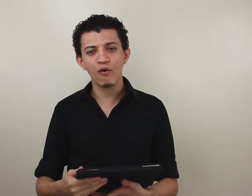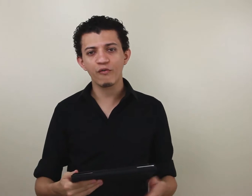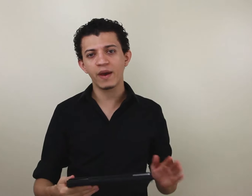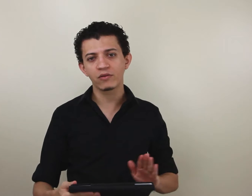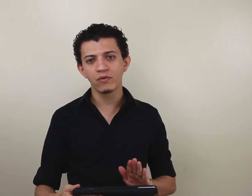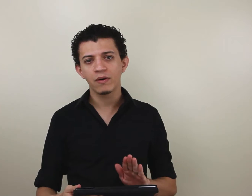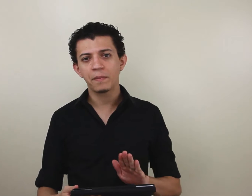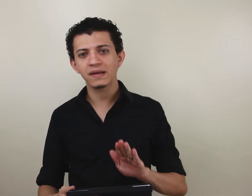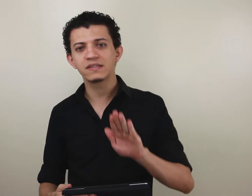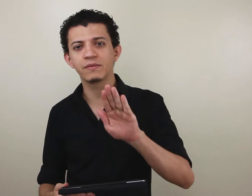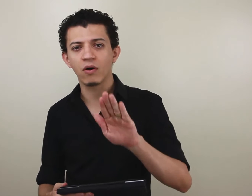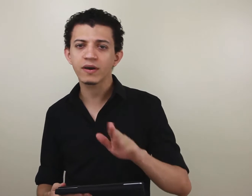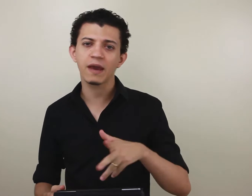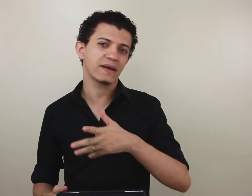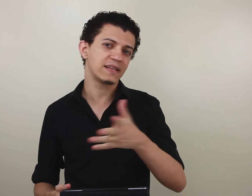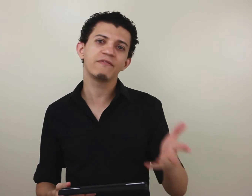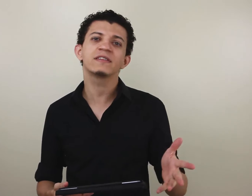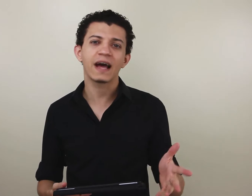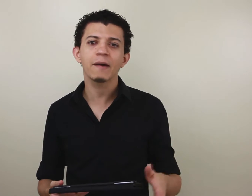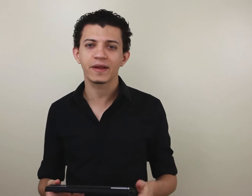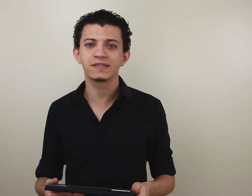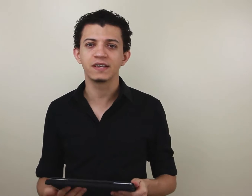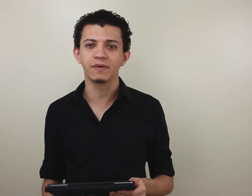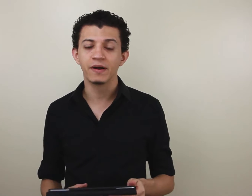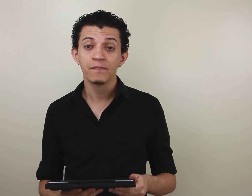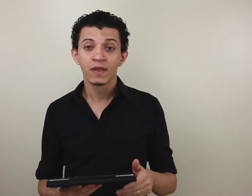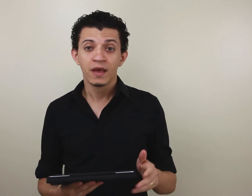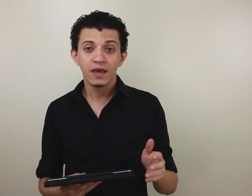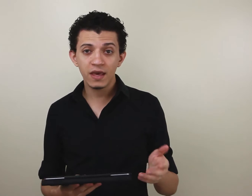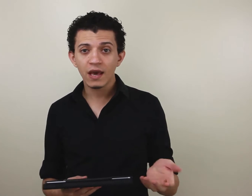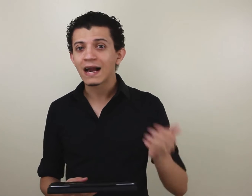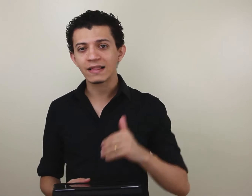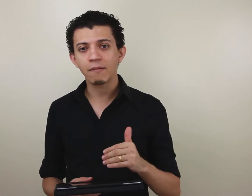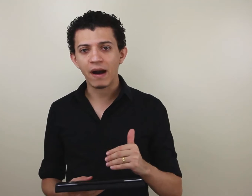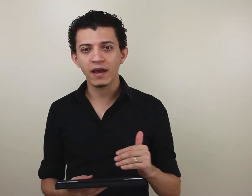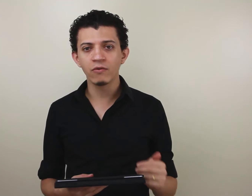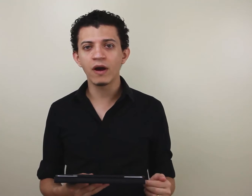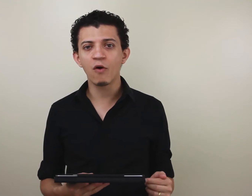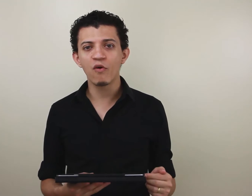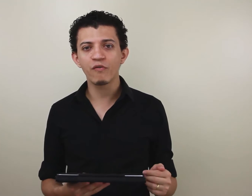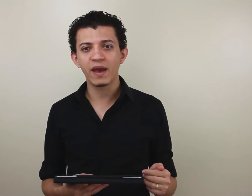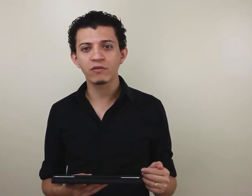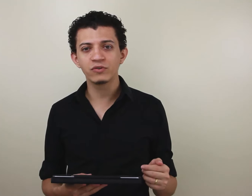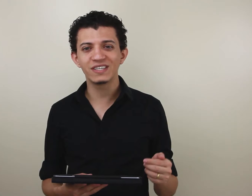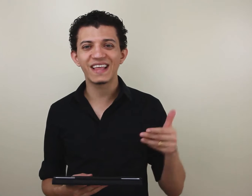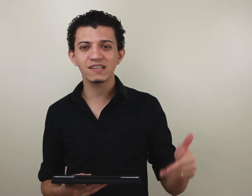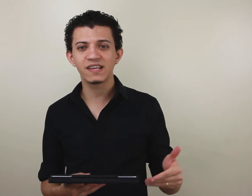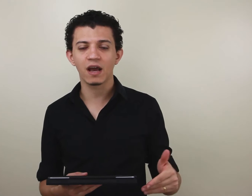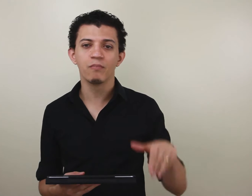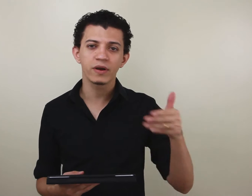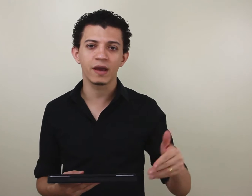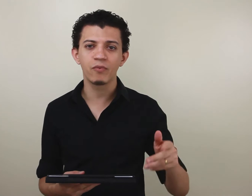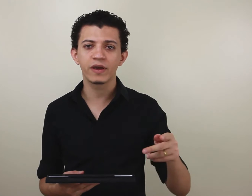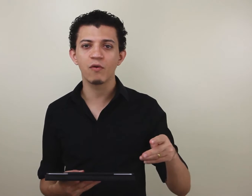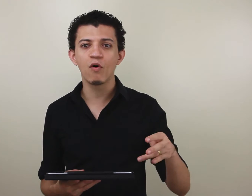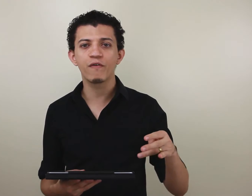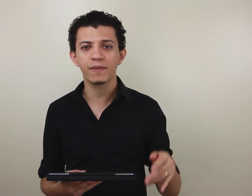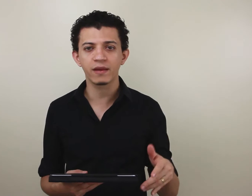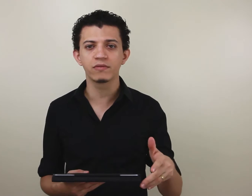movimento para cima. Ok, mas levantar é para cima. E catabaino é um movimento de descer. Por quê? Porque é um movimento